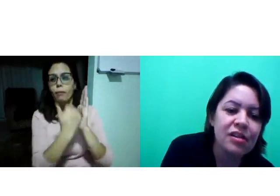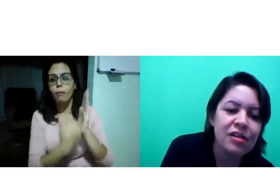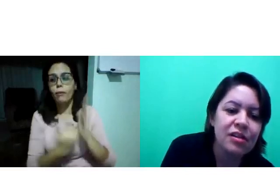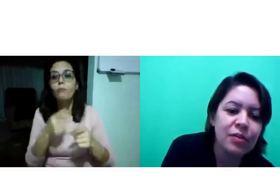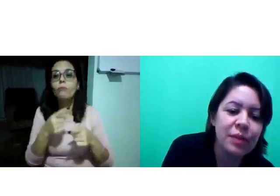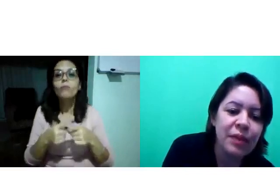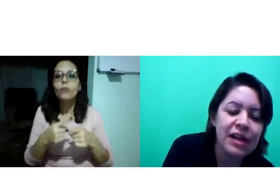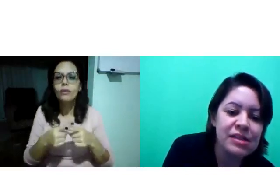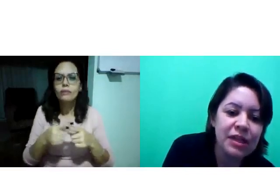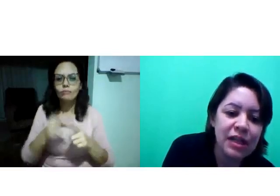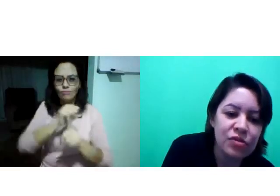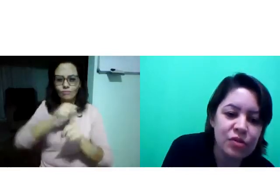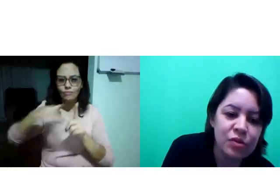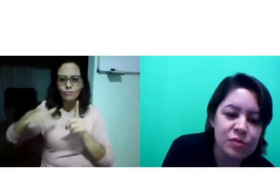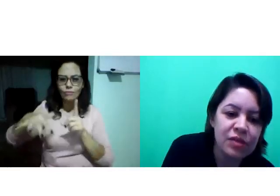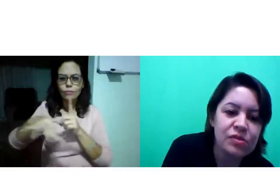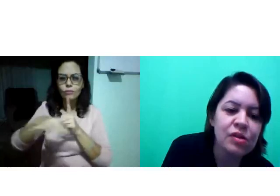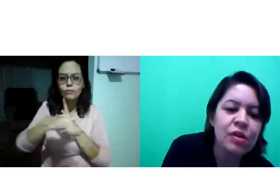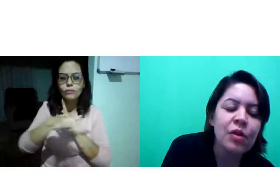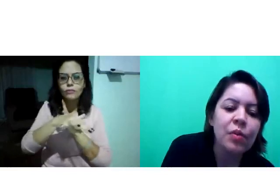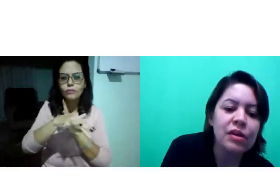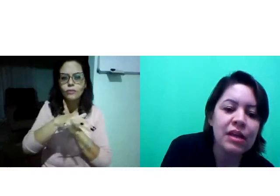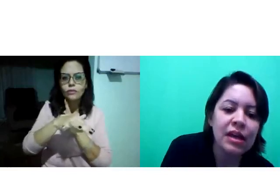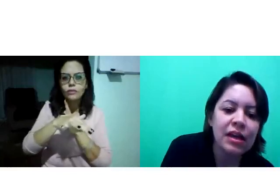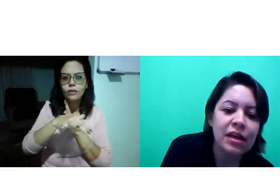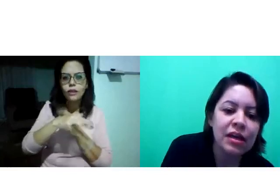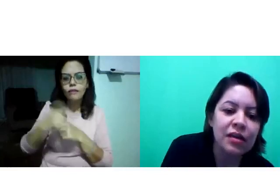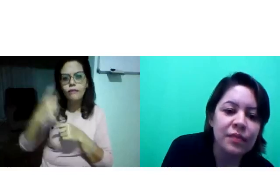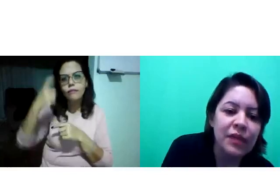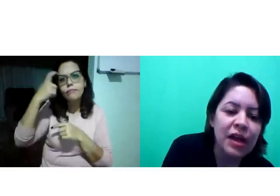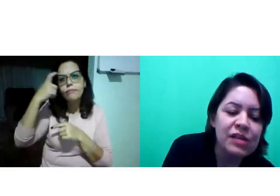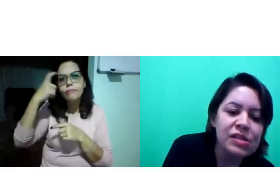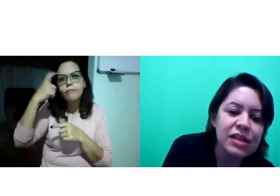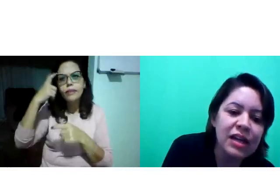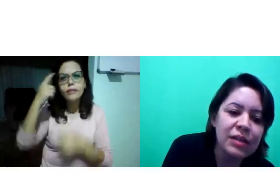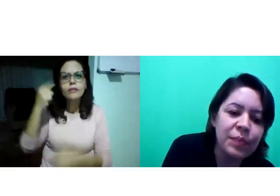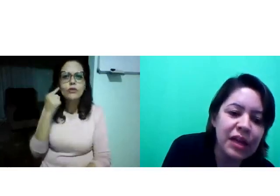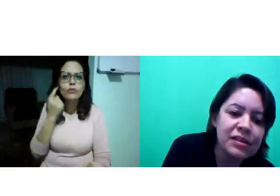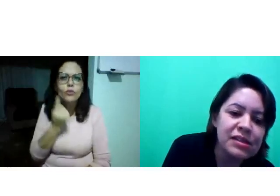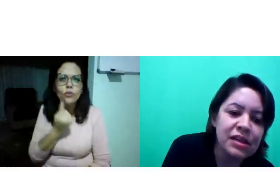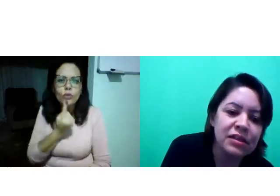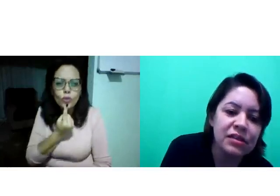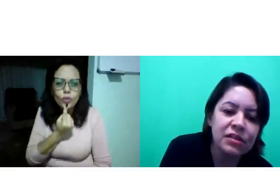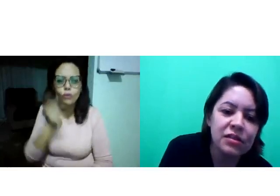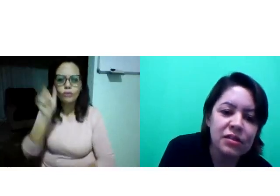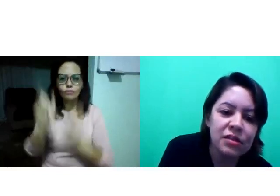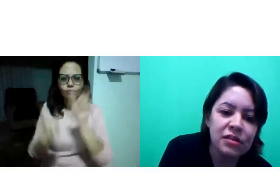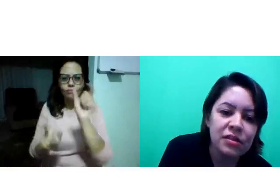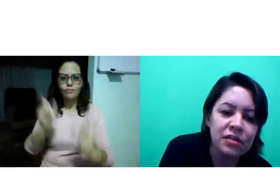Eu preparei esse material sobre os mitos porque a sociedade pensa